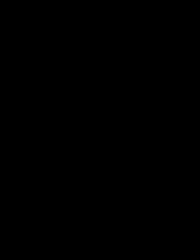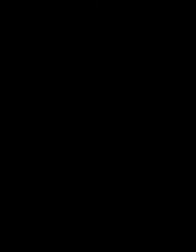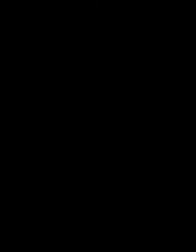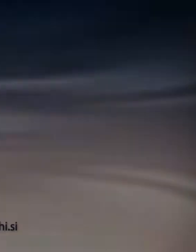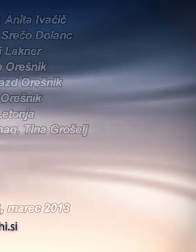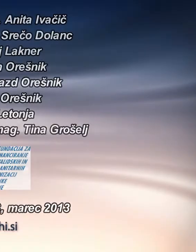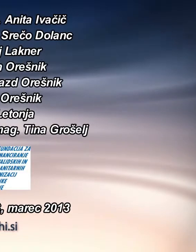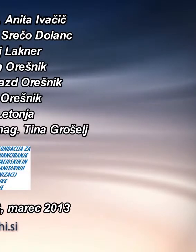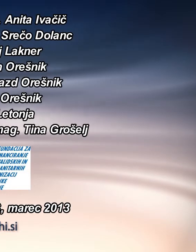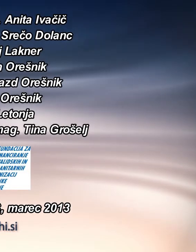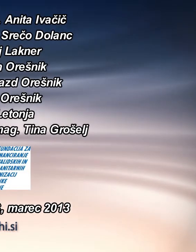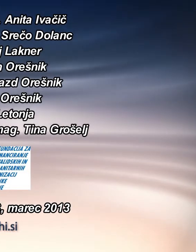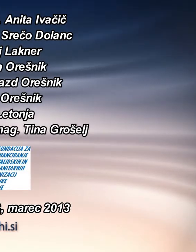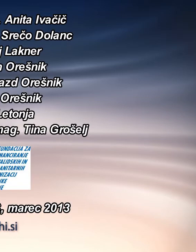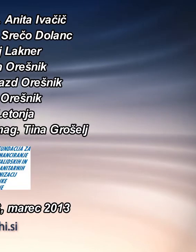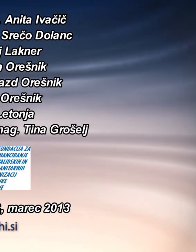Na svidanje.